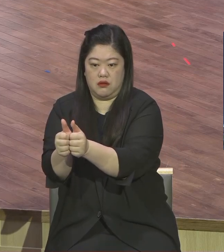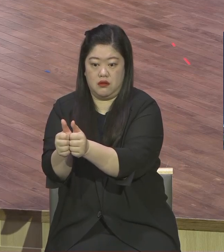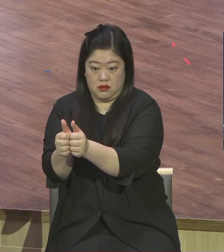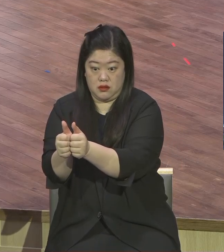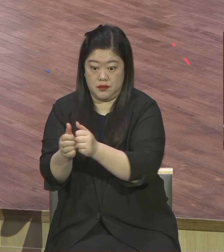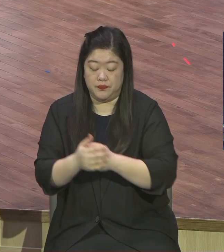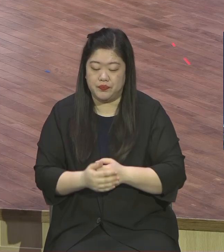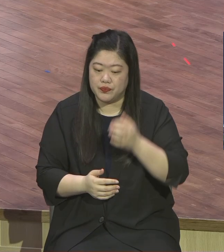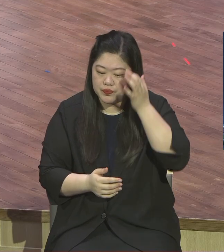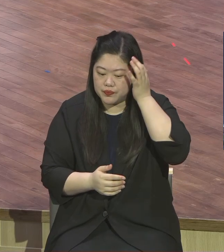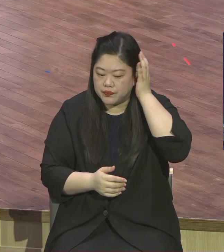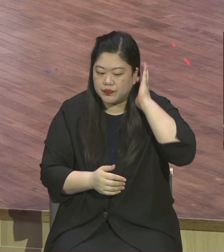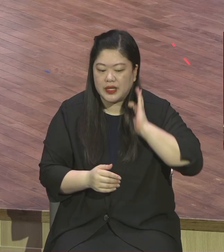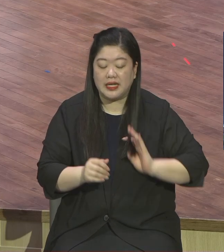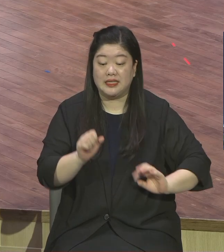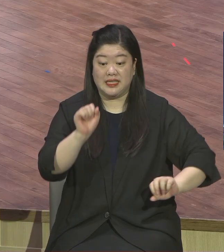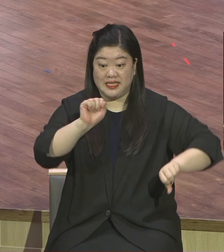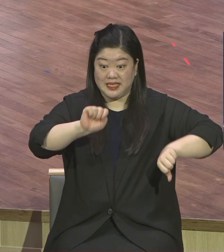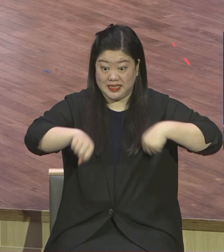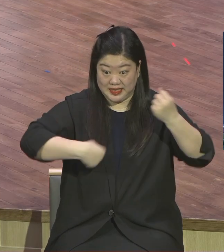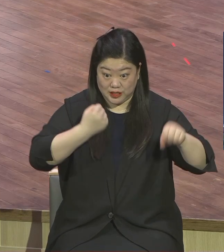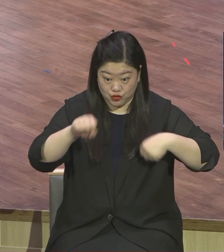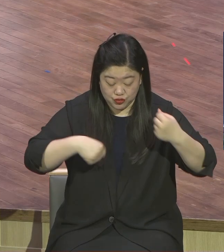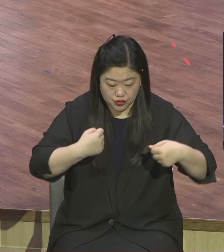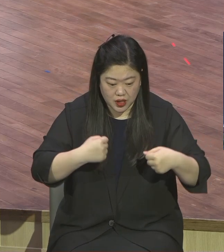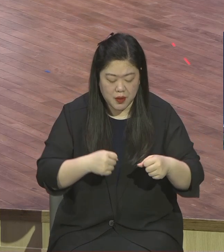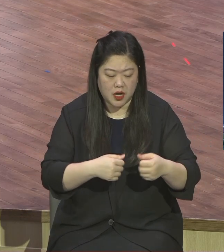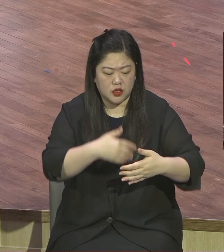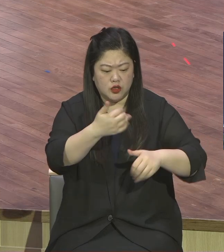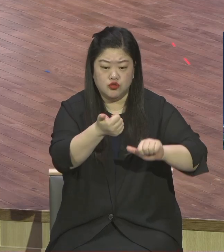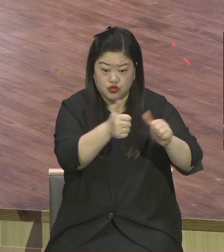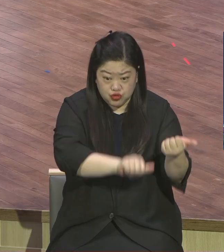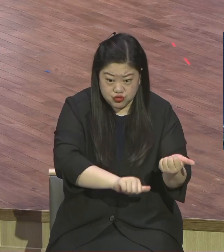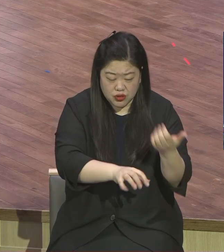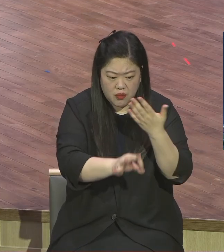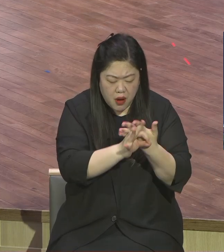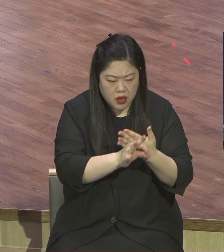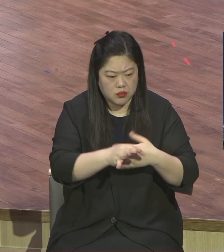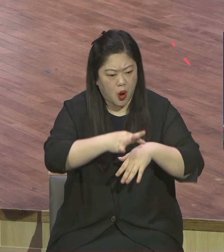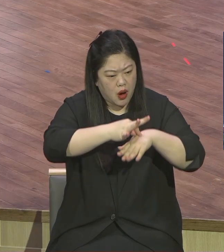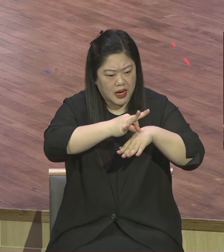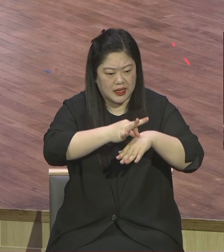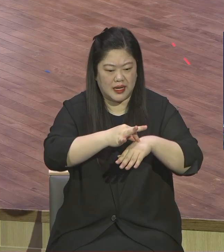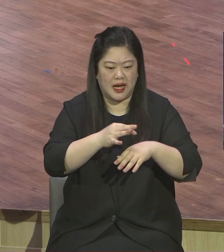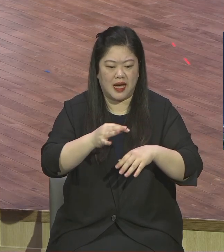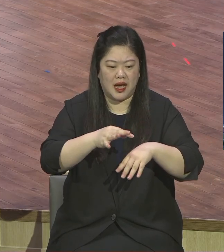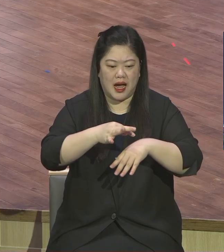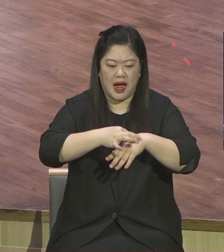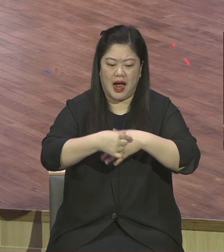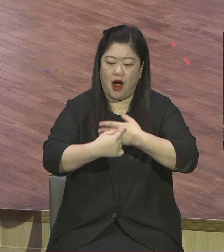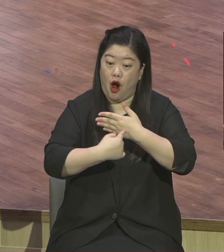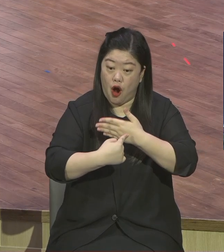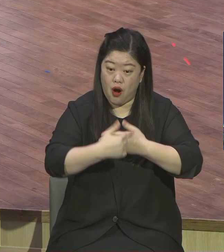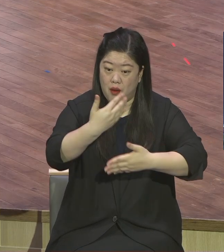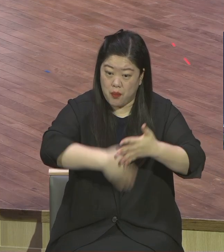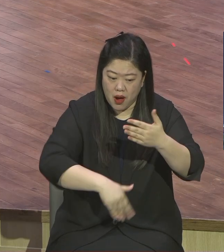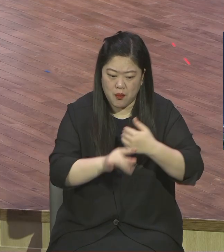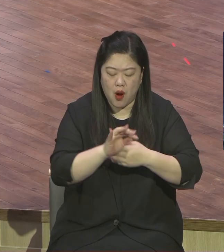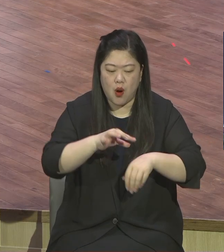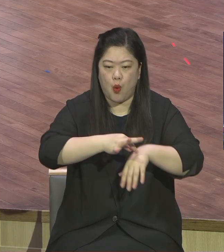가치가 일어납니다. 그렇죠. 죽어야 가죽도 남기고 고기를 사람들에게 먹게 하고 남기잖아요. 사람은 딱